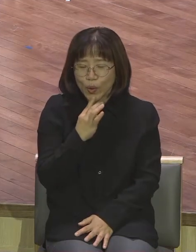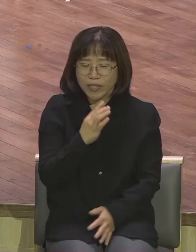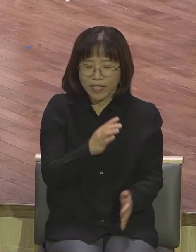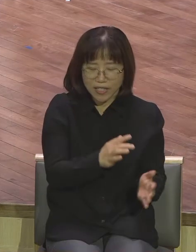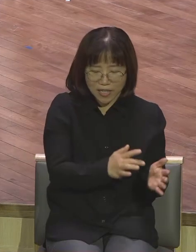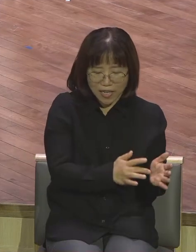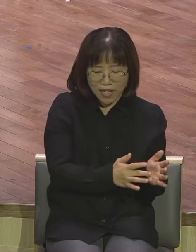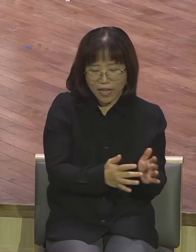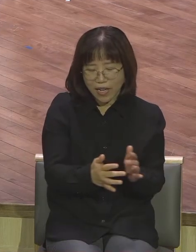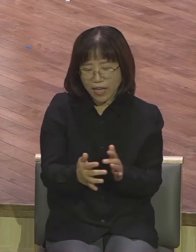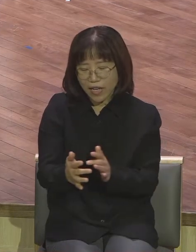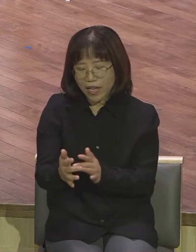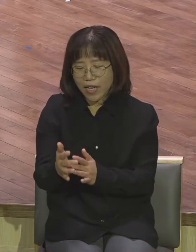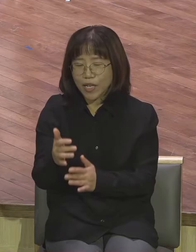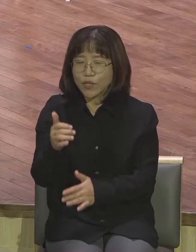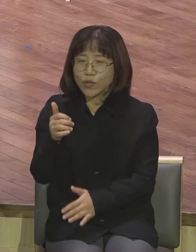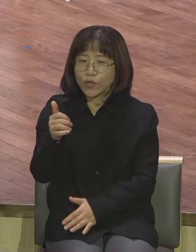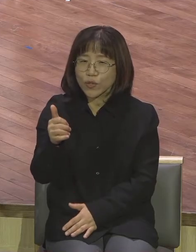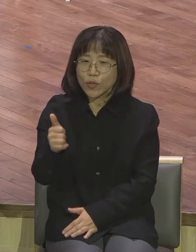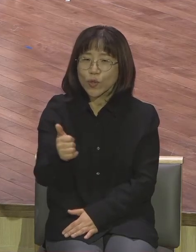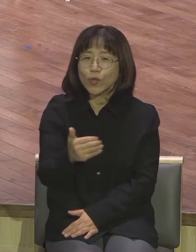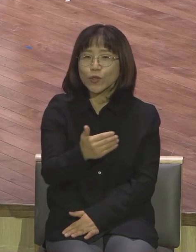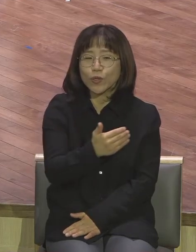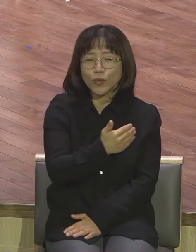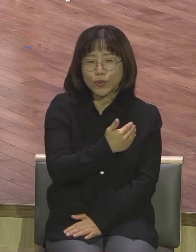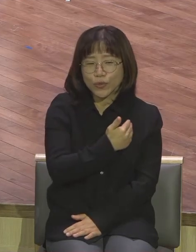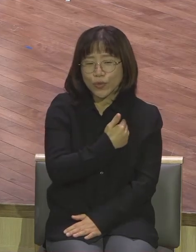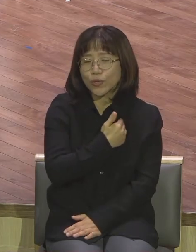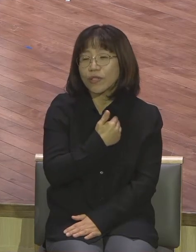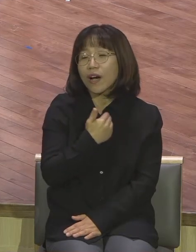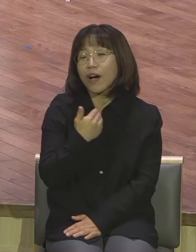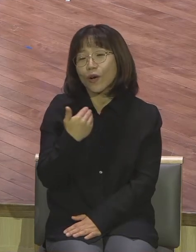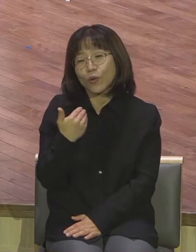오직 예수로 충분하고